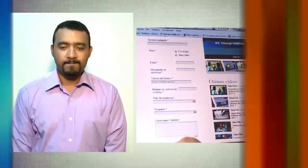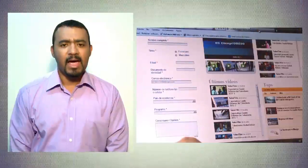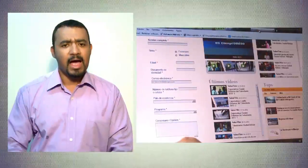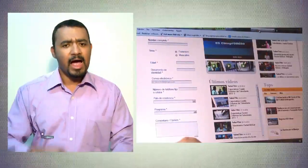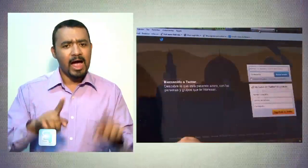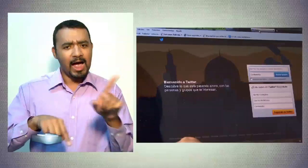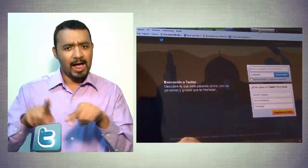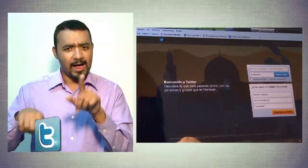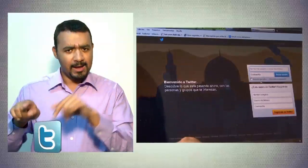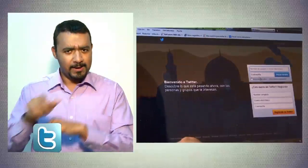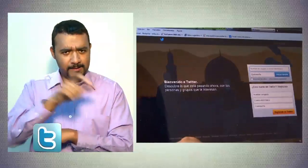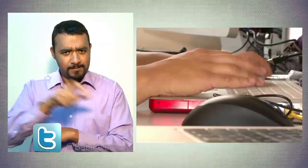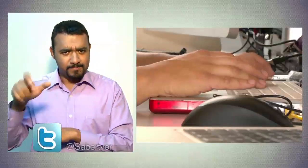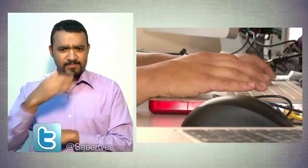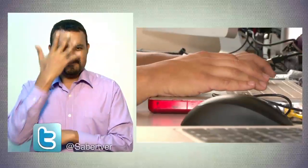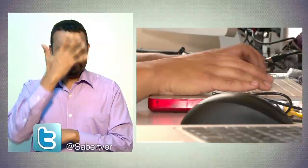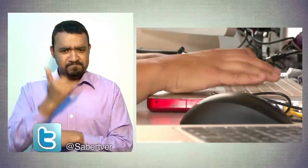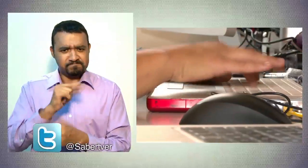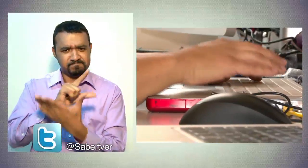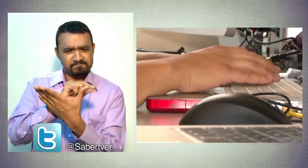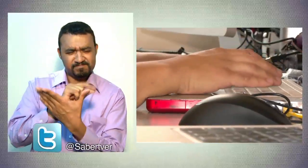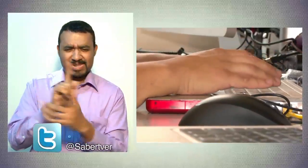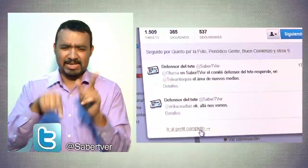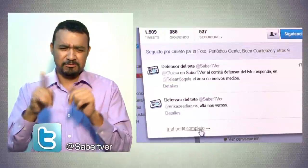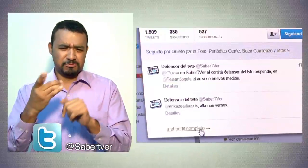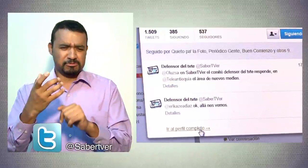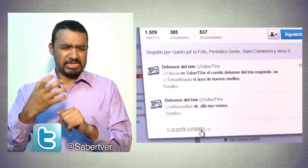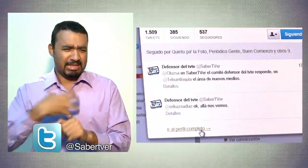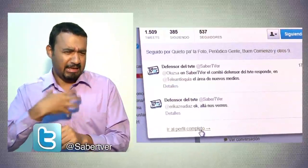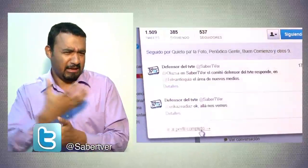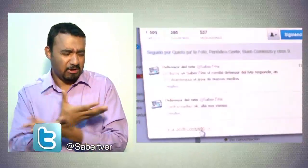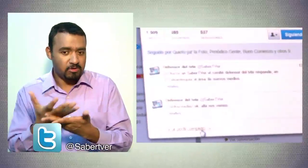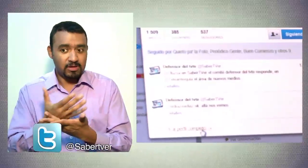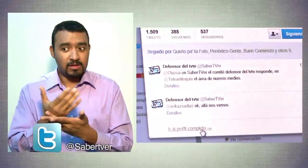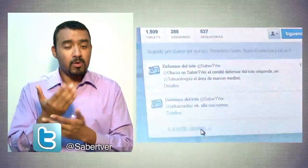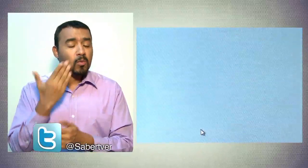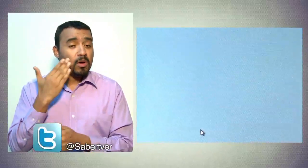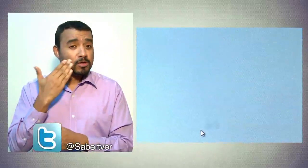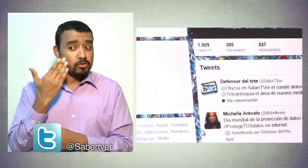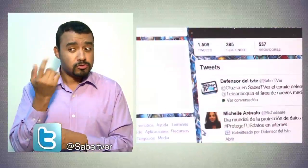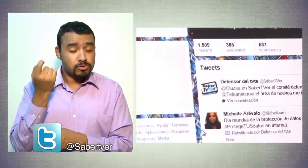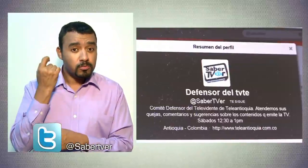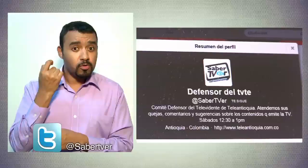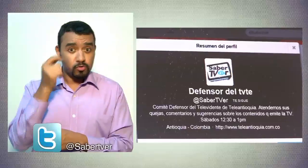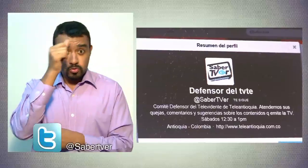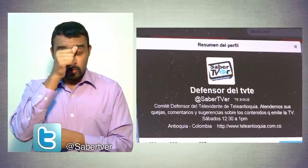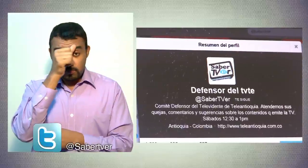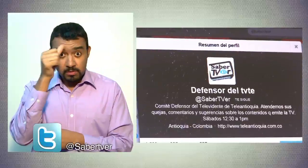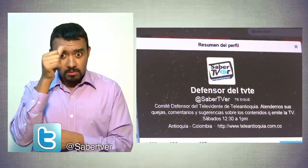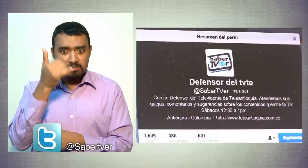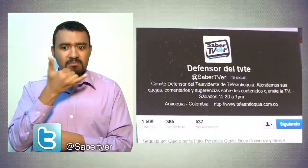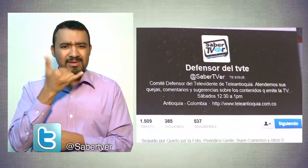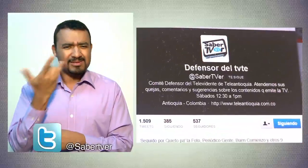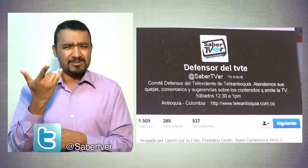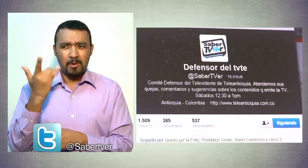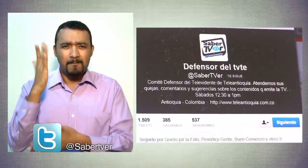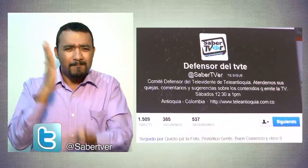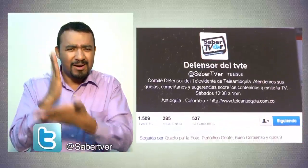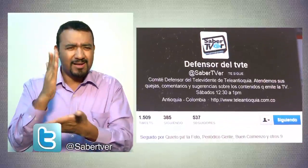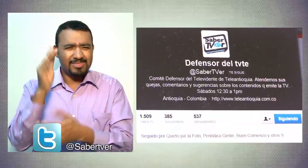Algunos televidentes inconformes por medio de las redes sociales nos escribieron durante esta semana por el daño en la señal que subió Teleantioquia el